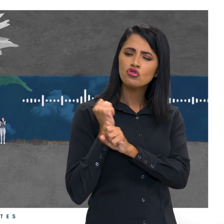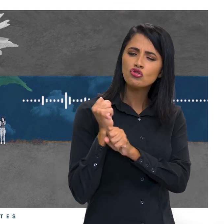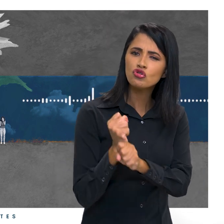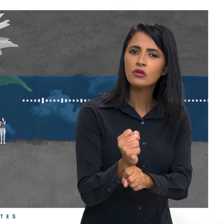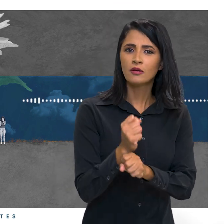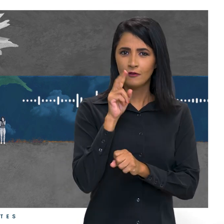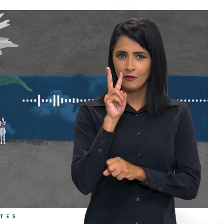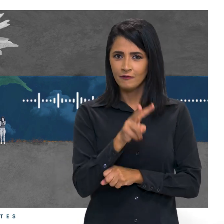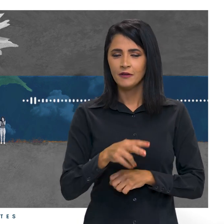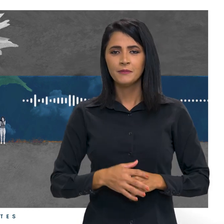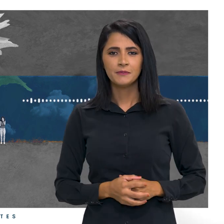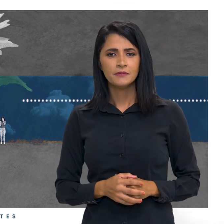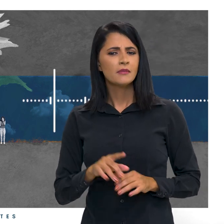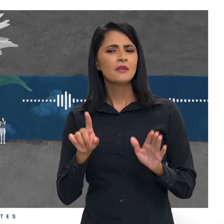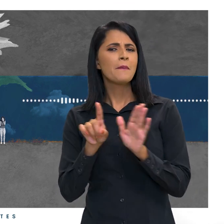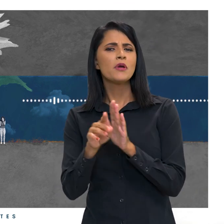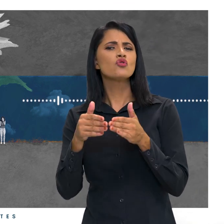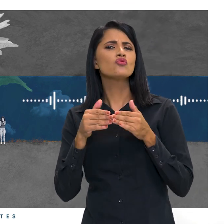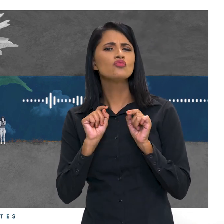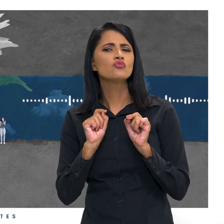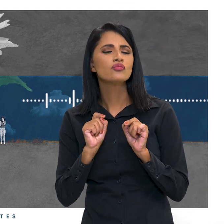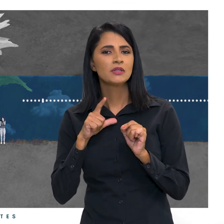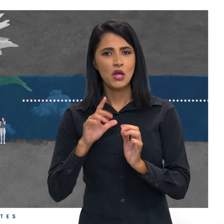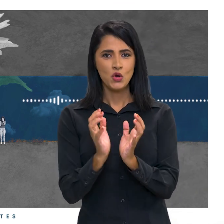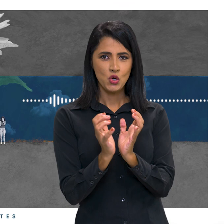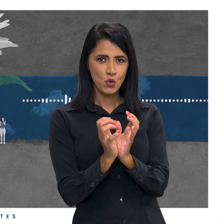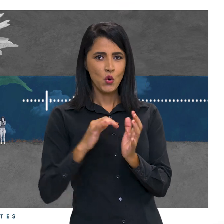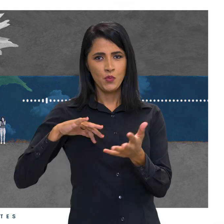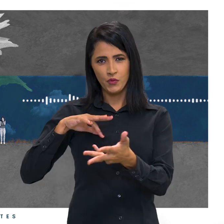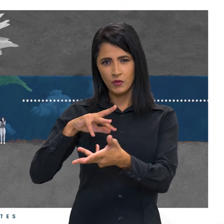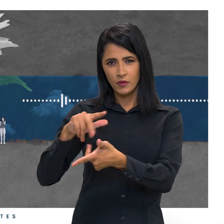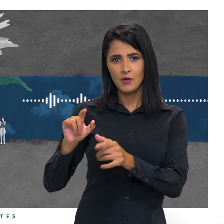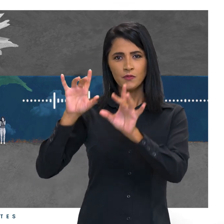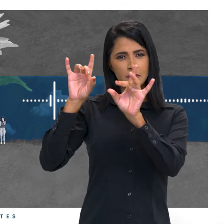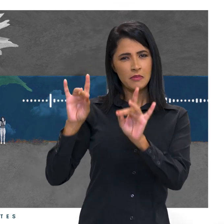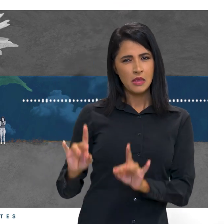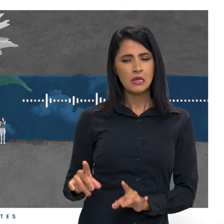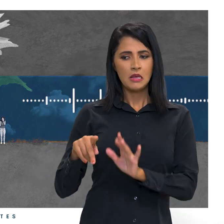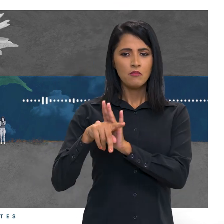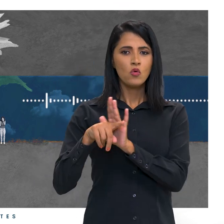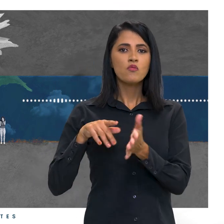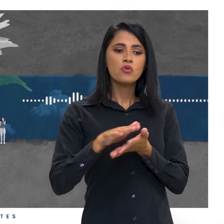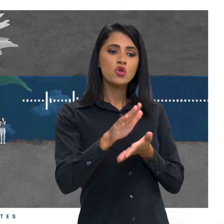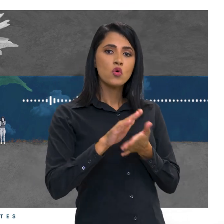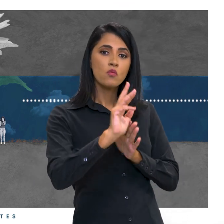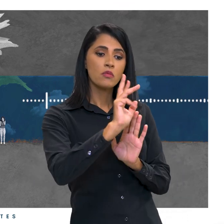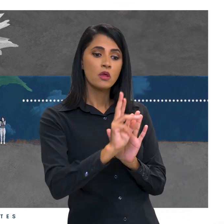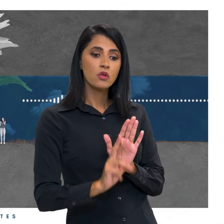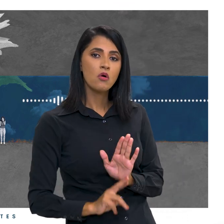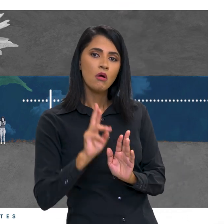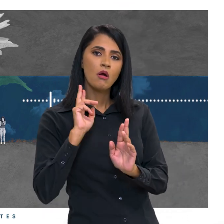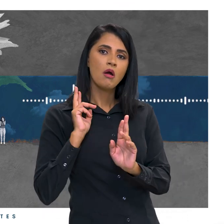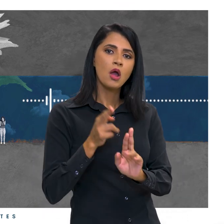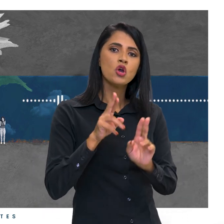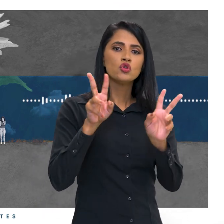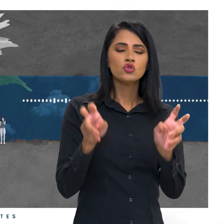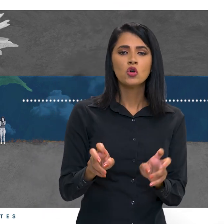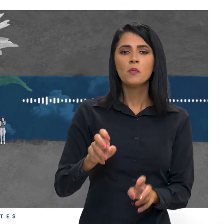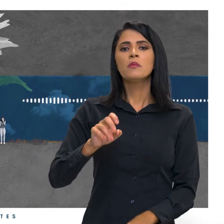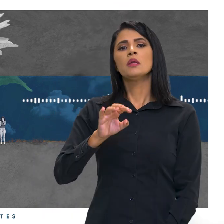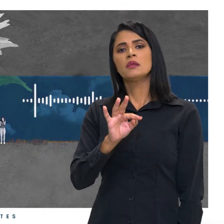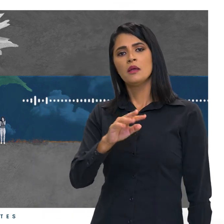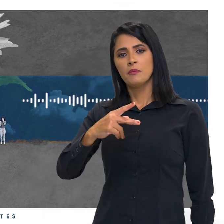partes. E para quem é que você vai pedir ajuda? Um grupo internacional de especialistas publicou um relatório de referência sobre a PTI em